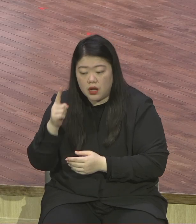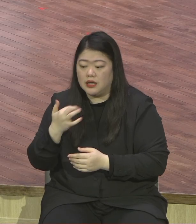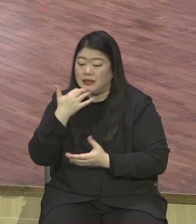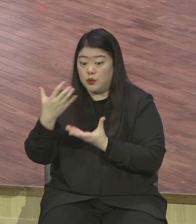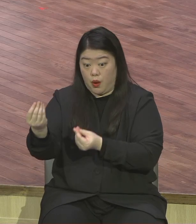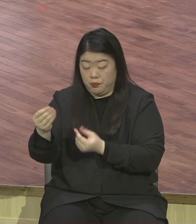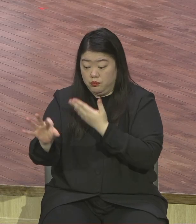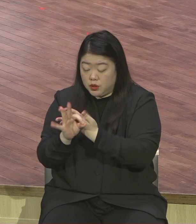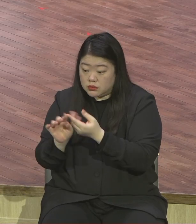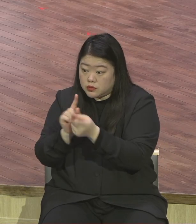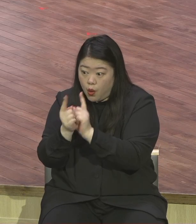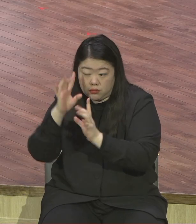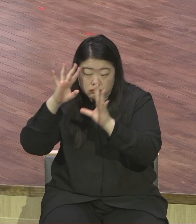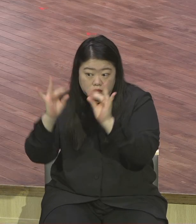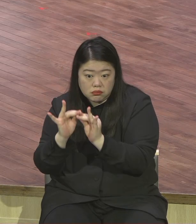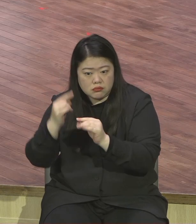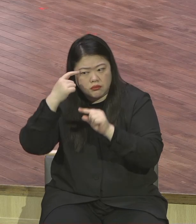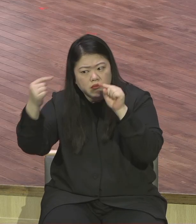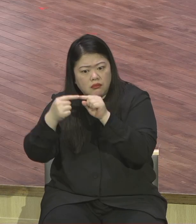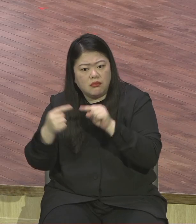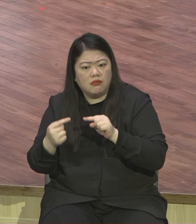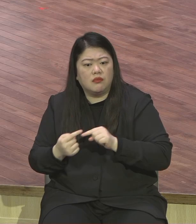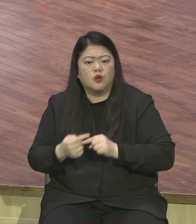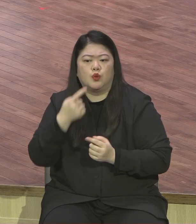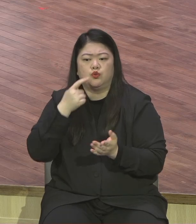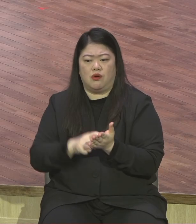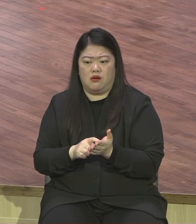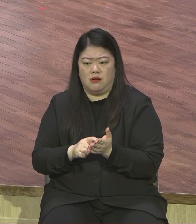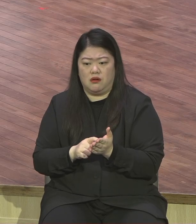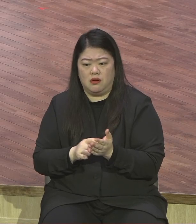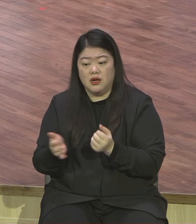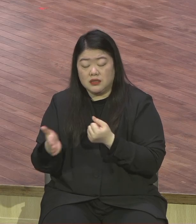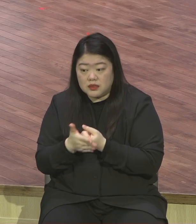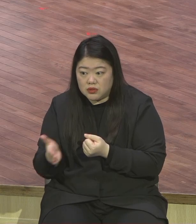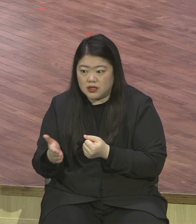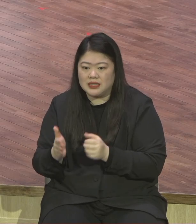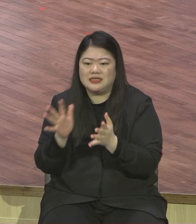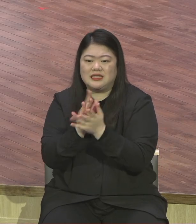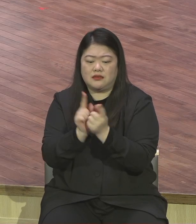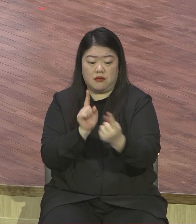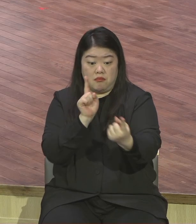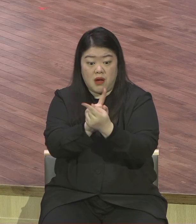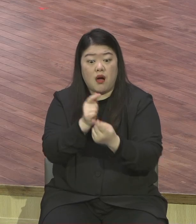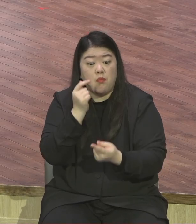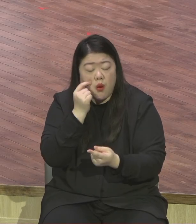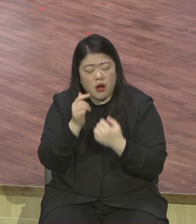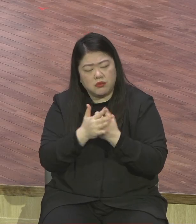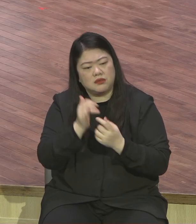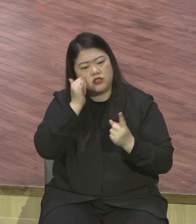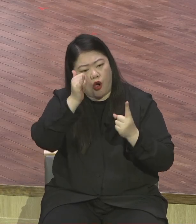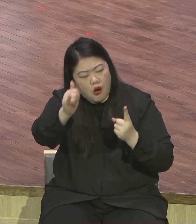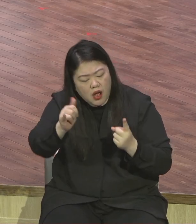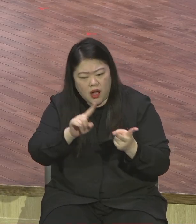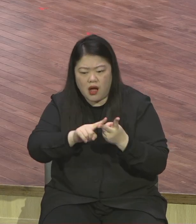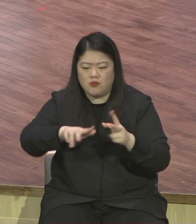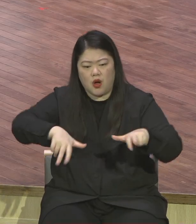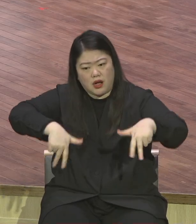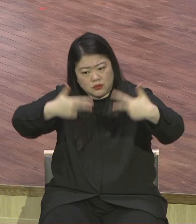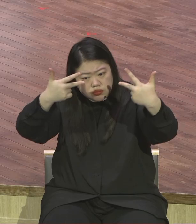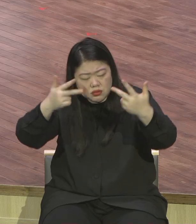시대잖아요 이게 가장 중요하거든요 직접 대면이 힘든 경우는 어떻게 전화하고 카톡하고 초통하고 하고